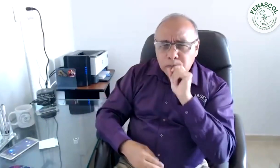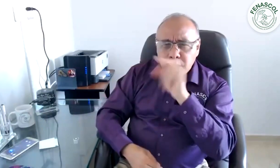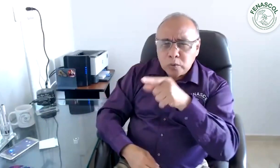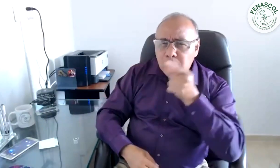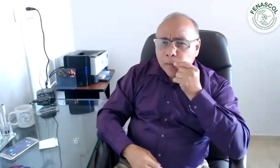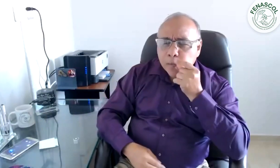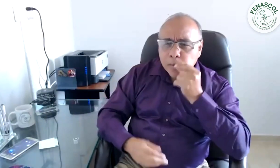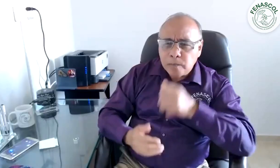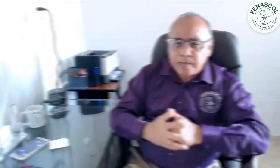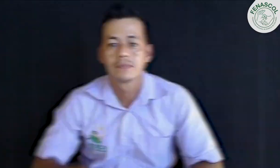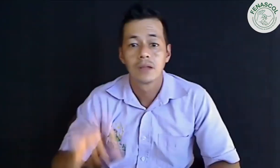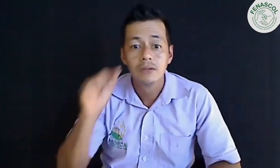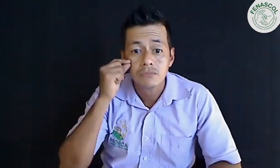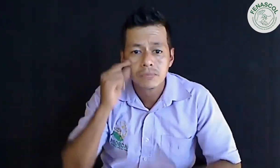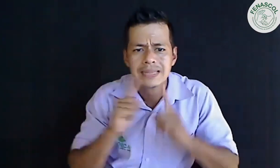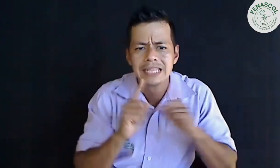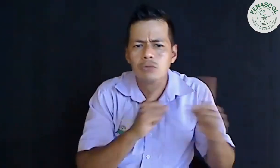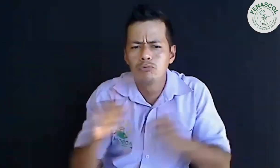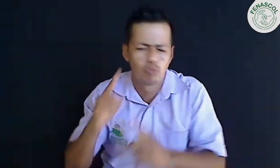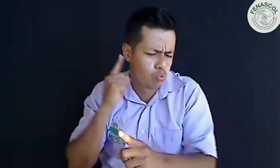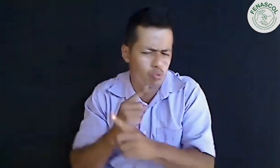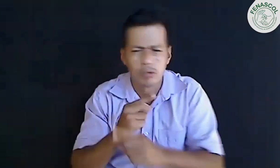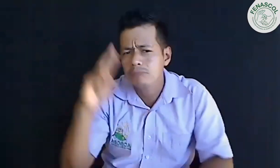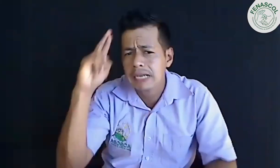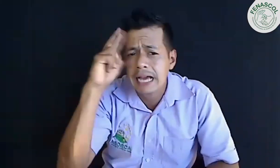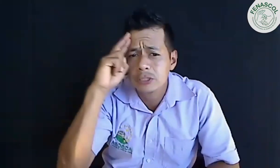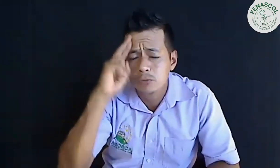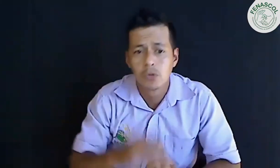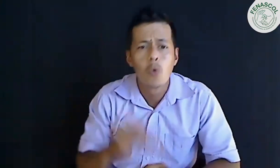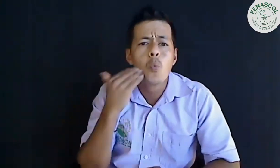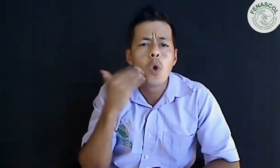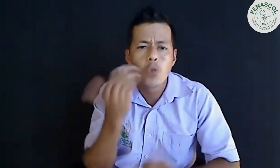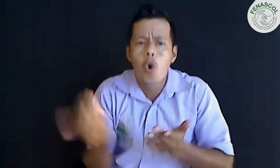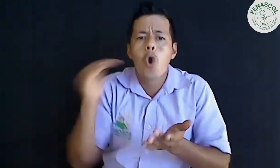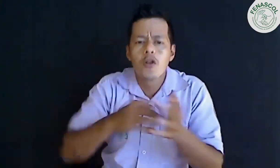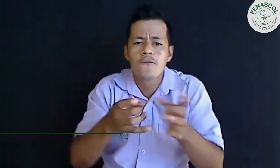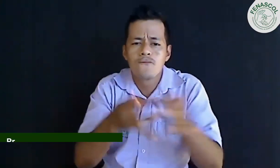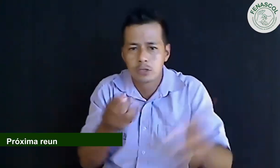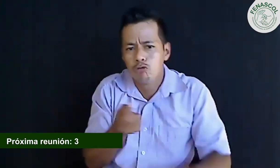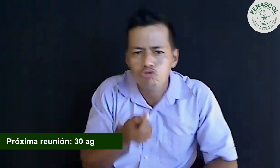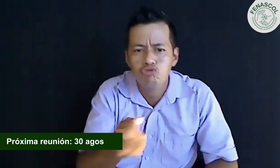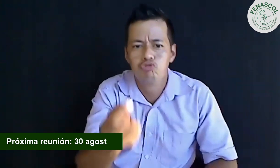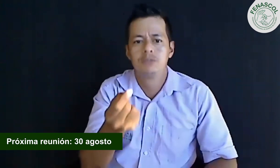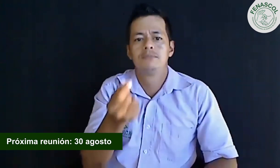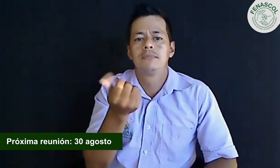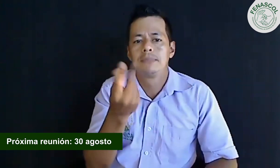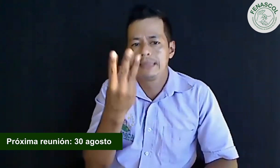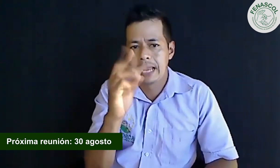Duvernay, recuérdanos la fecha. Las palabras de Henry Mejía están en lo correcto para la próxima